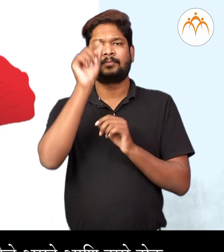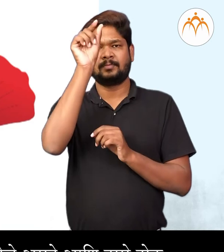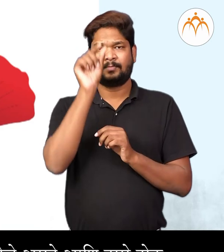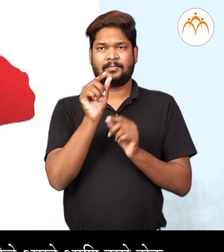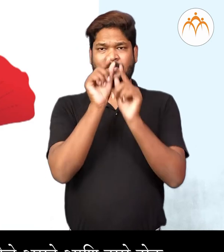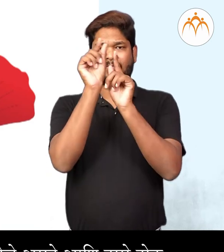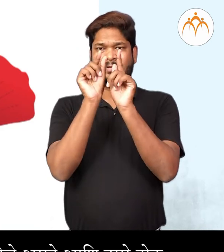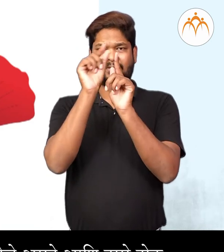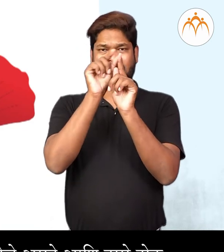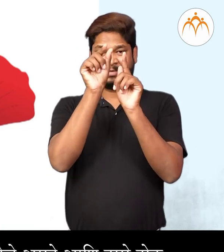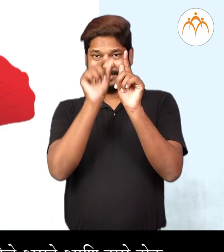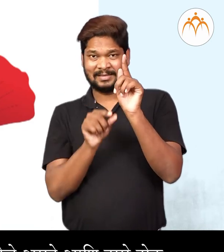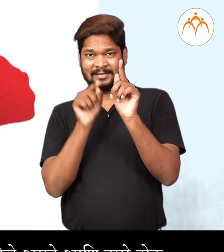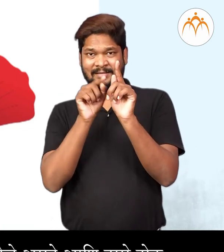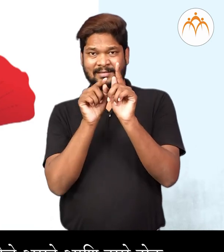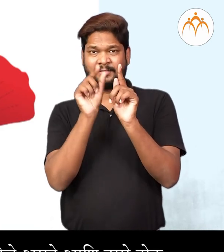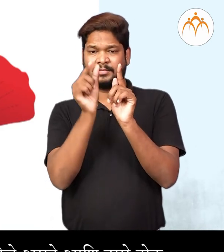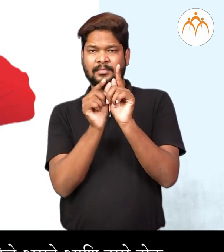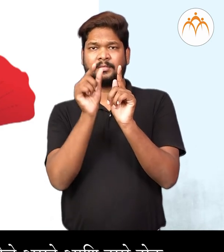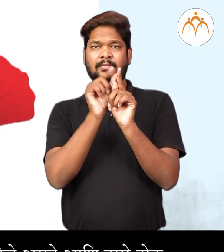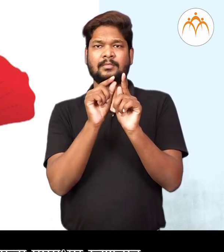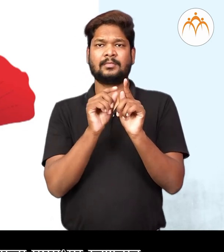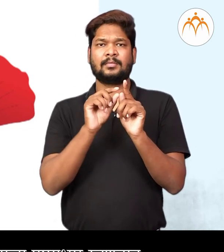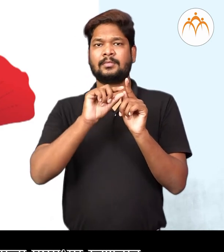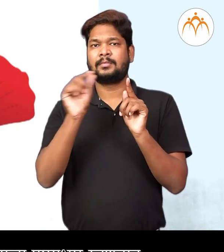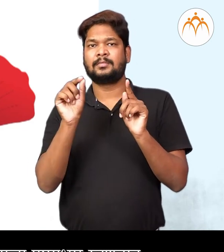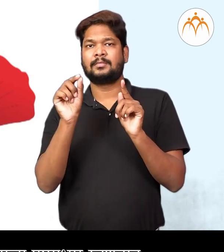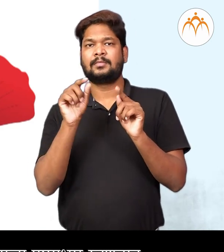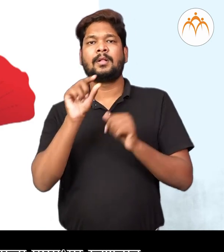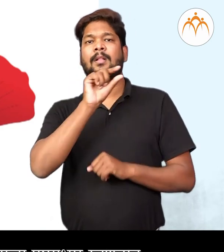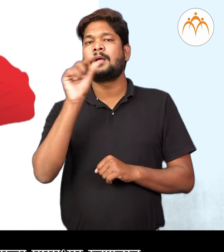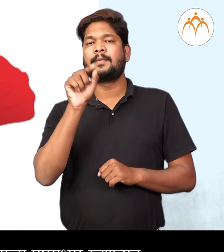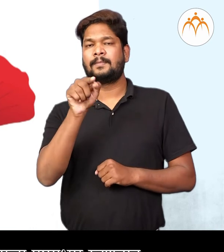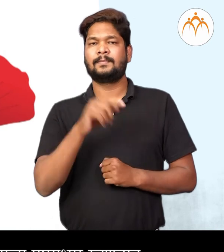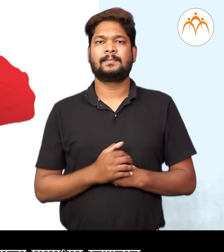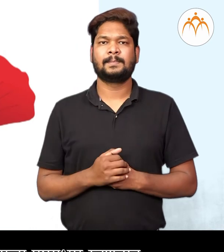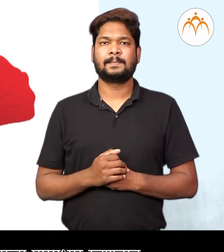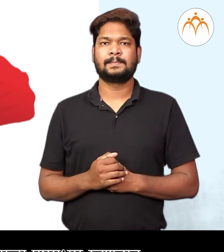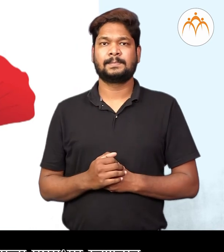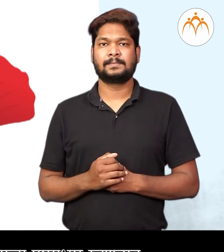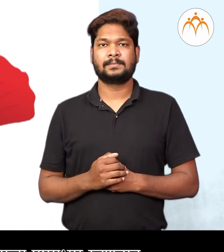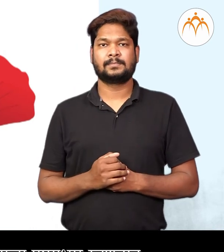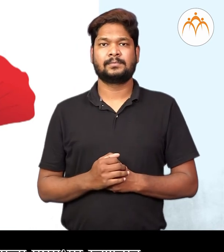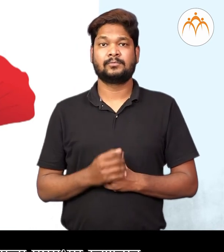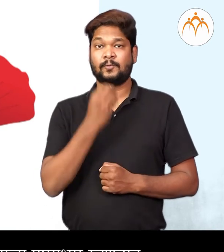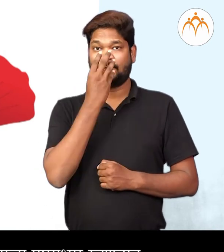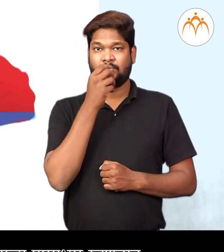एक टो खोडाला जोडले लेस्ते आणि दुसरे टो पसरट आणि फुगी रस्ते त्याला पुश्पा धार मन्टा